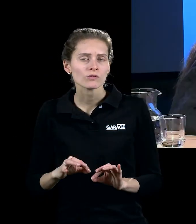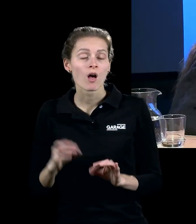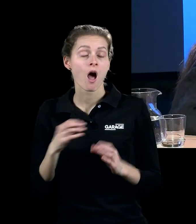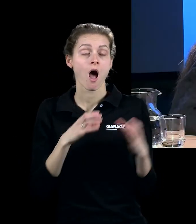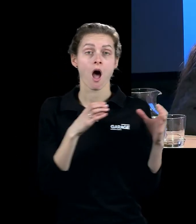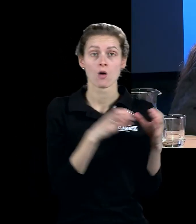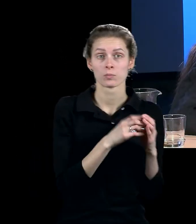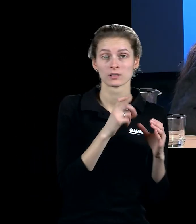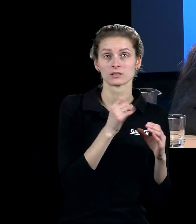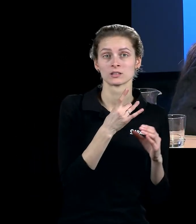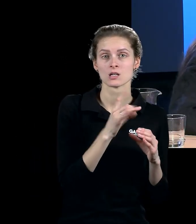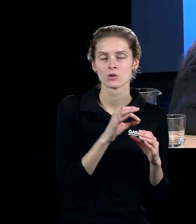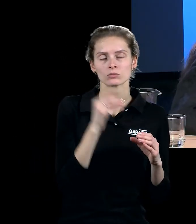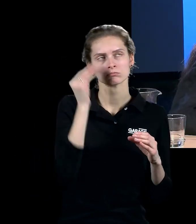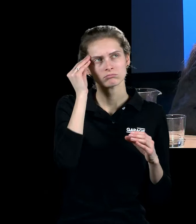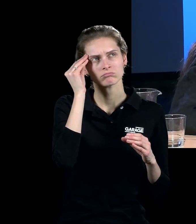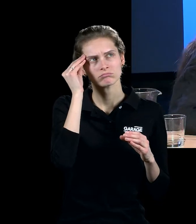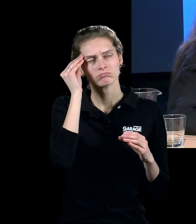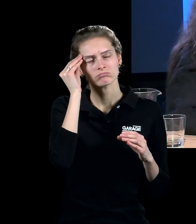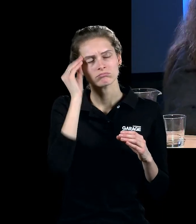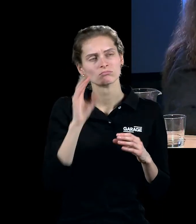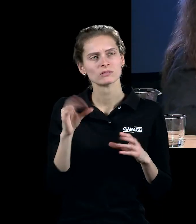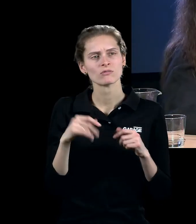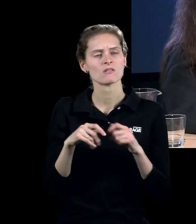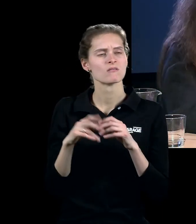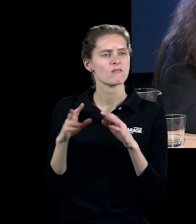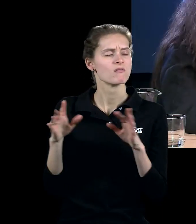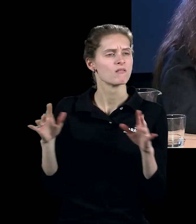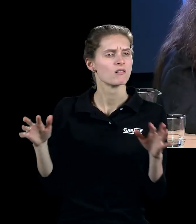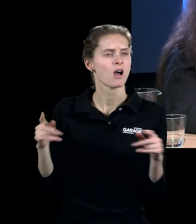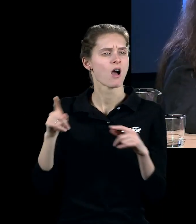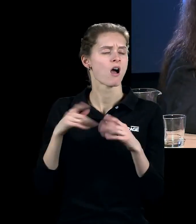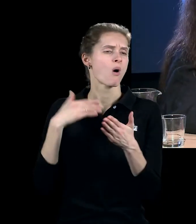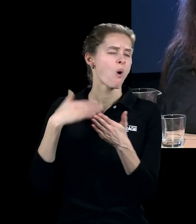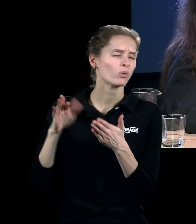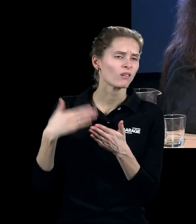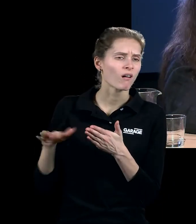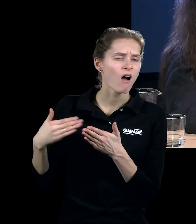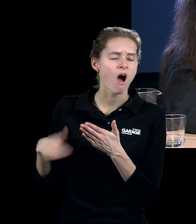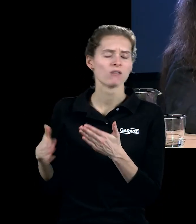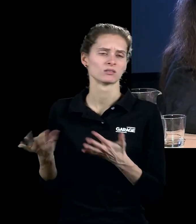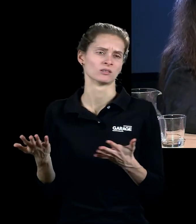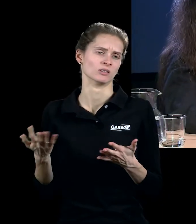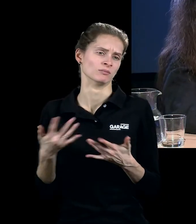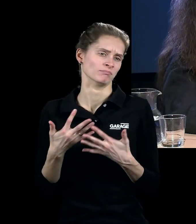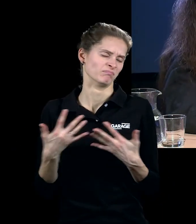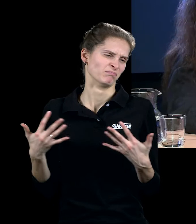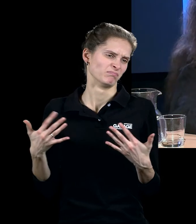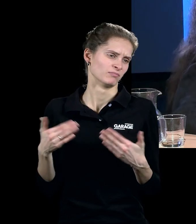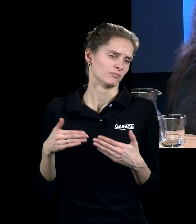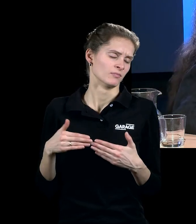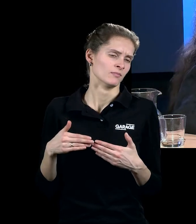приходит к тому, что все эти открытия, все эти разрывы, жесты великого отказа от каких-то